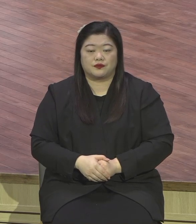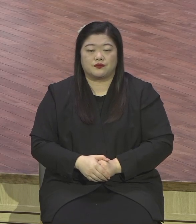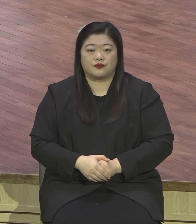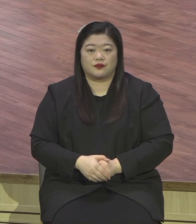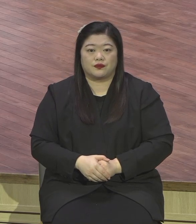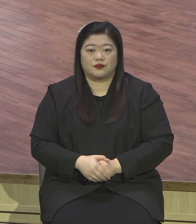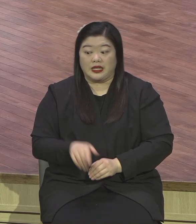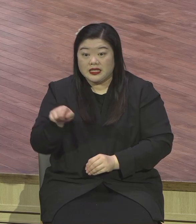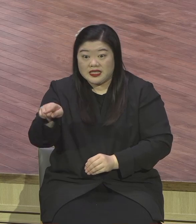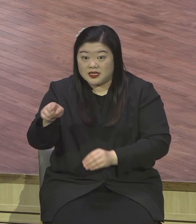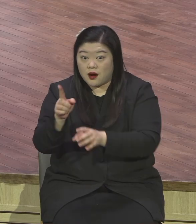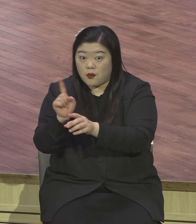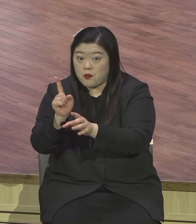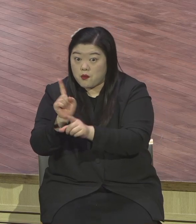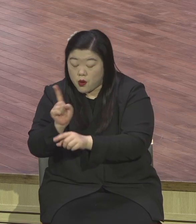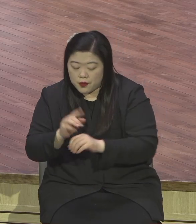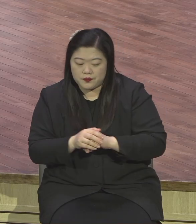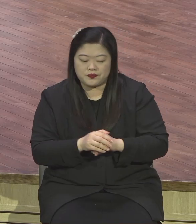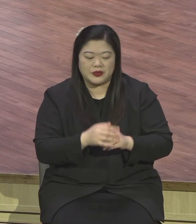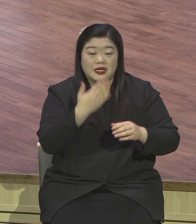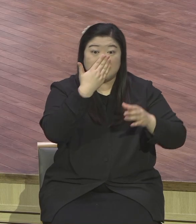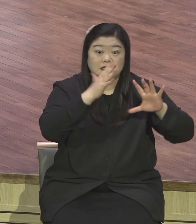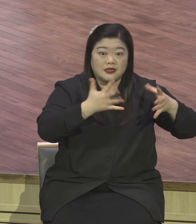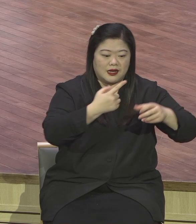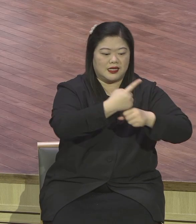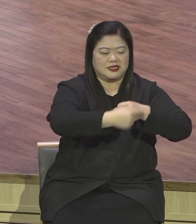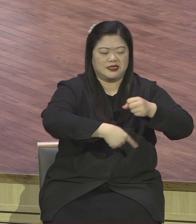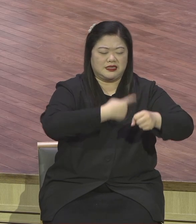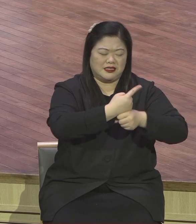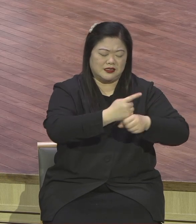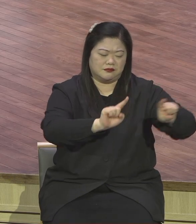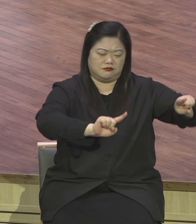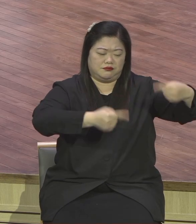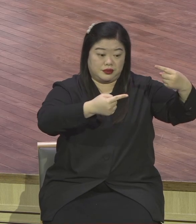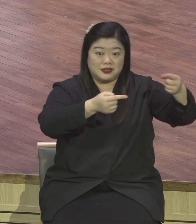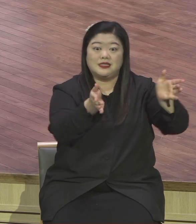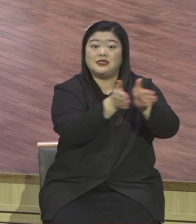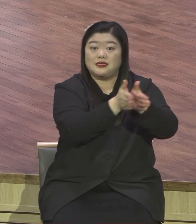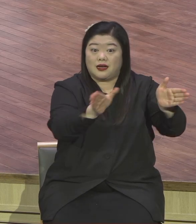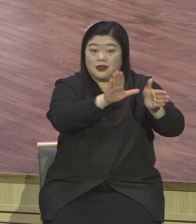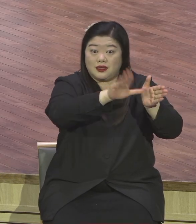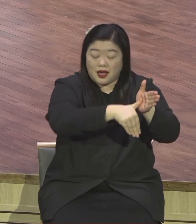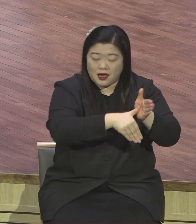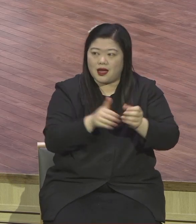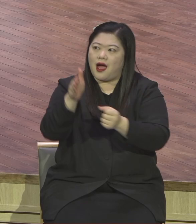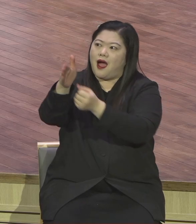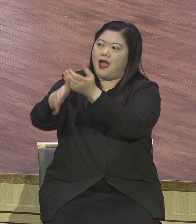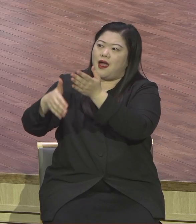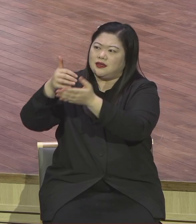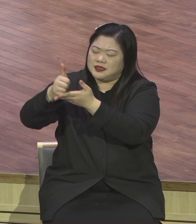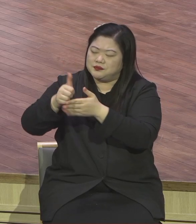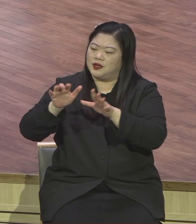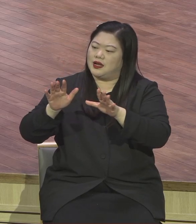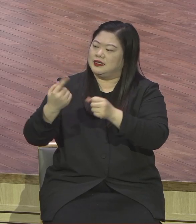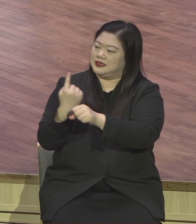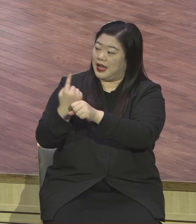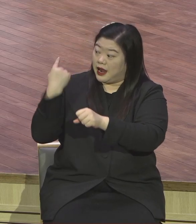새해를 시작할 때 하나님의 신실하심과 영원하심을 기념하고 찬양하면서 하나님 앞에 제